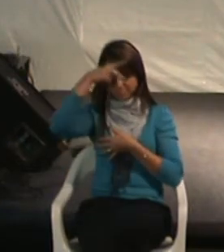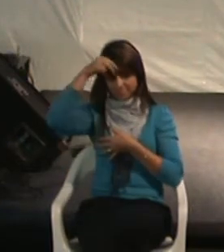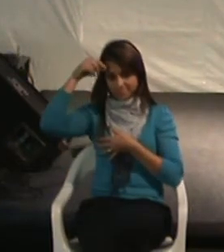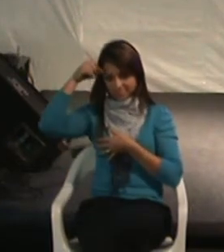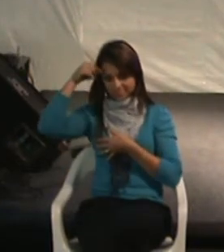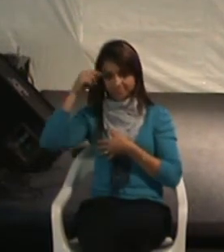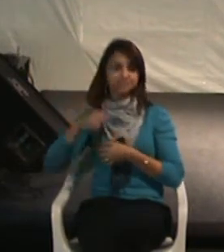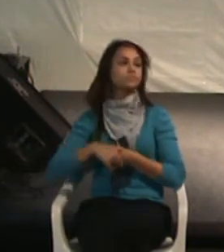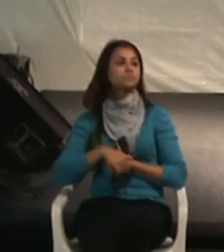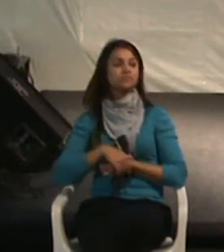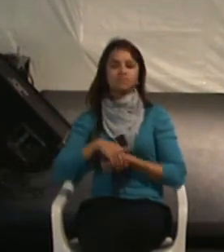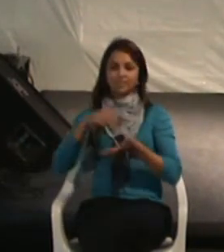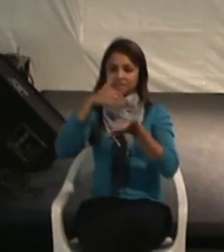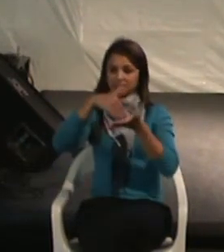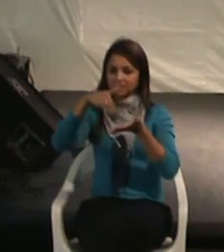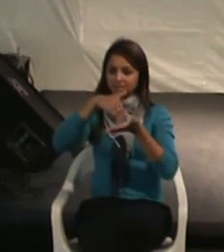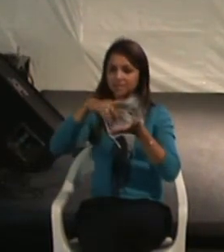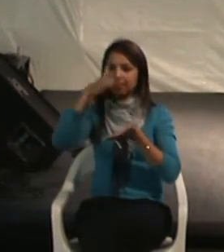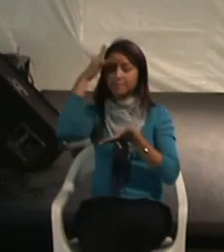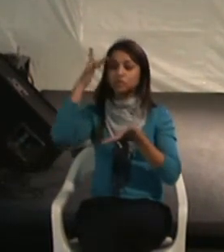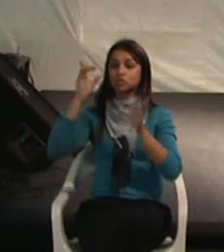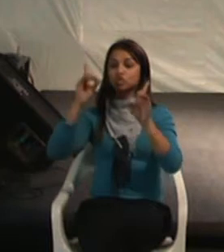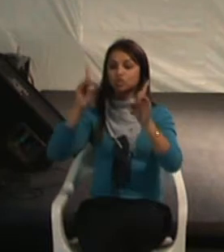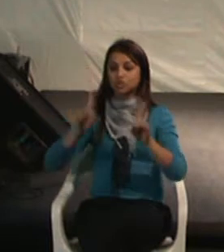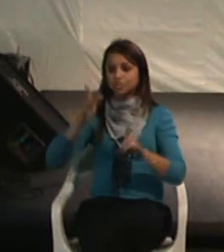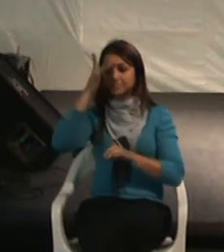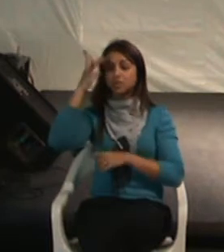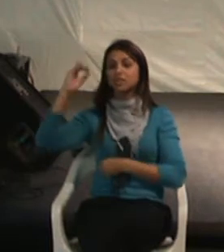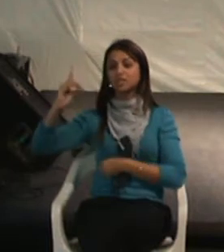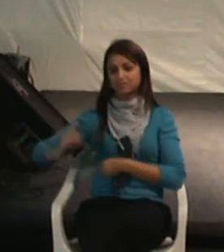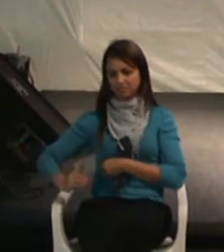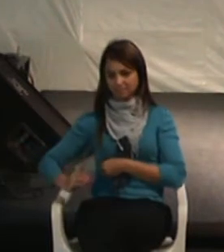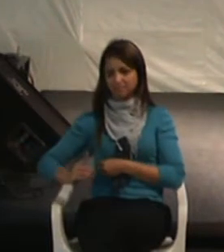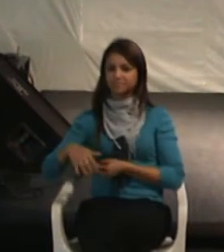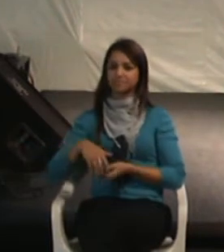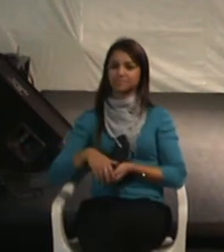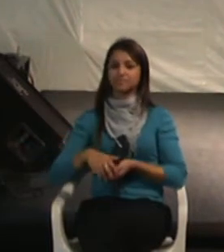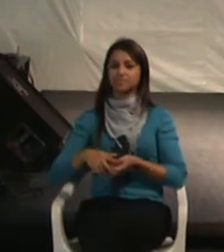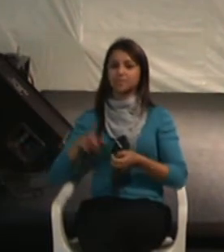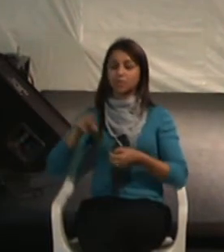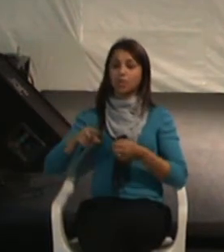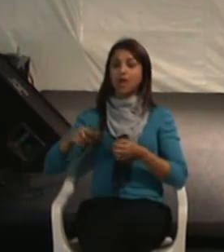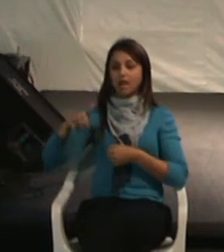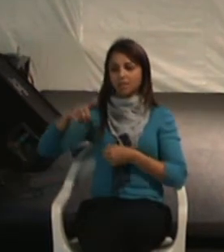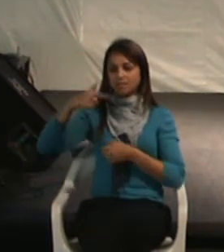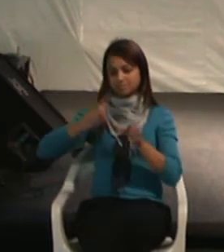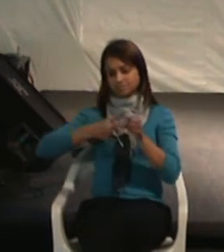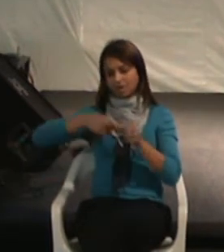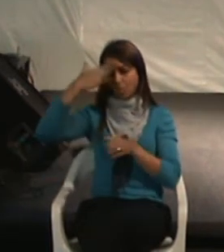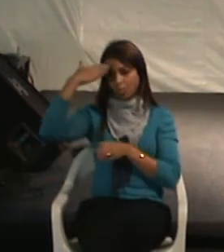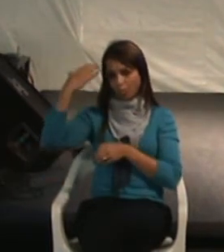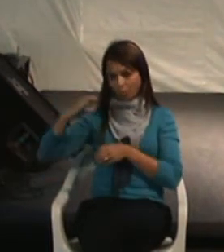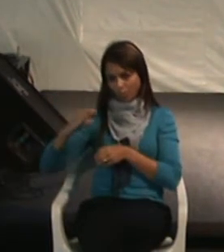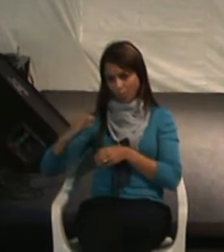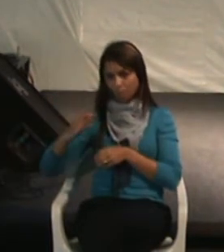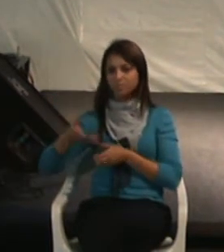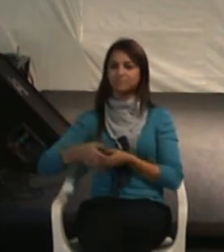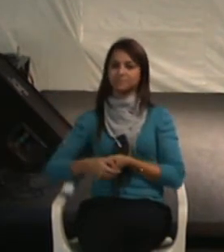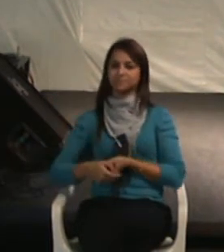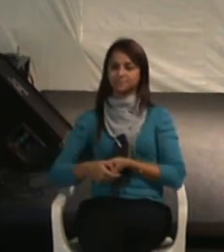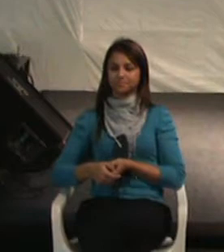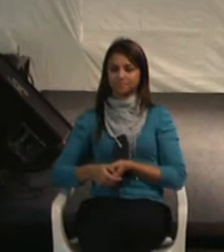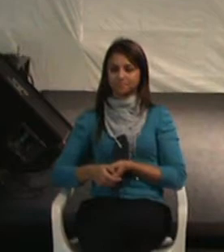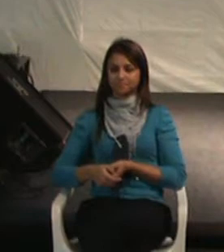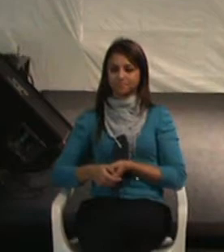secretária da Secretaria Especial dos Direitos da Pessoa com Deficiência, no município de Curitiba. E